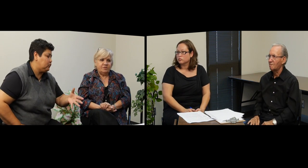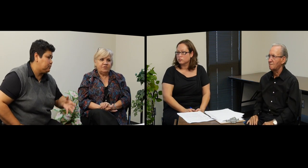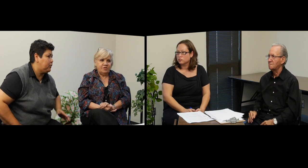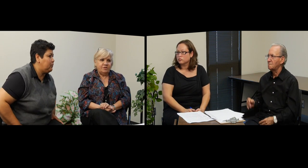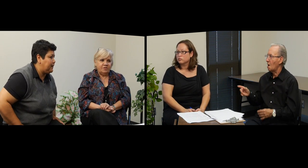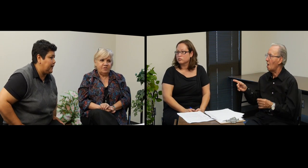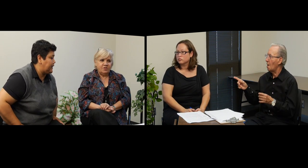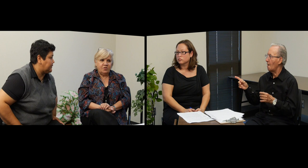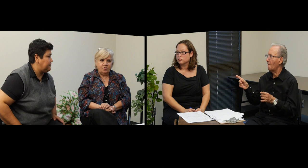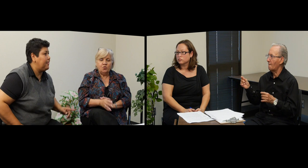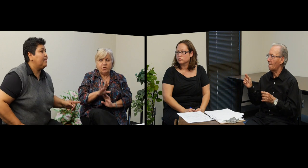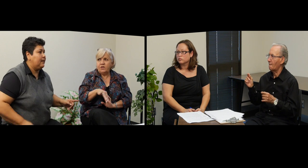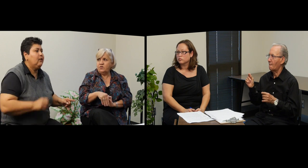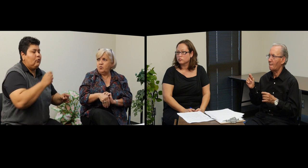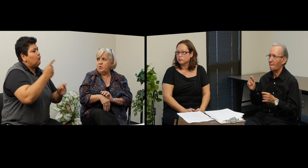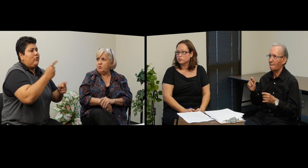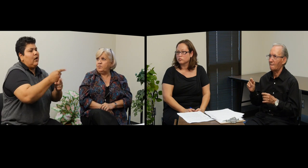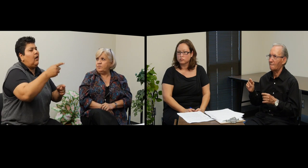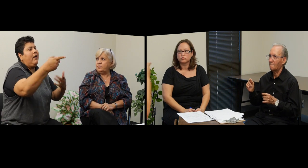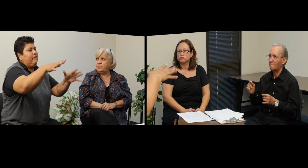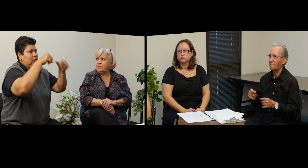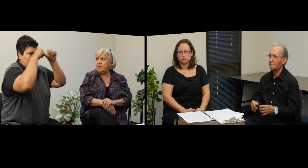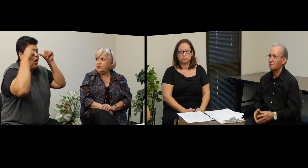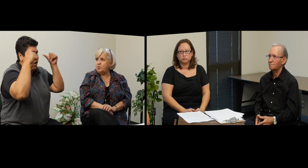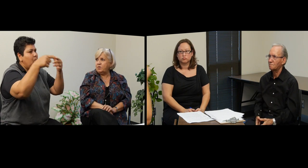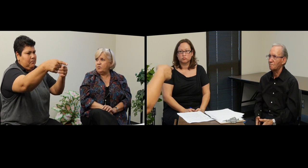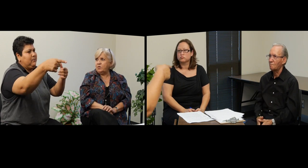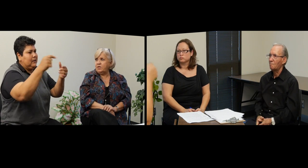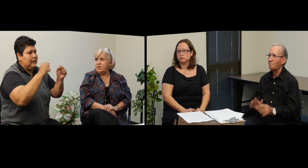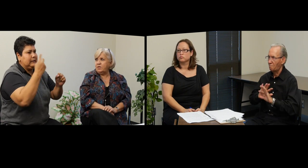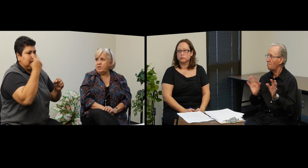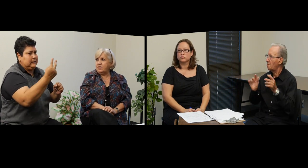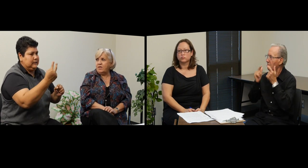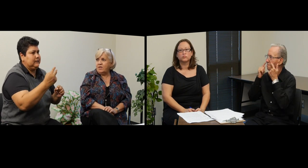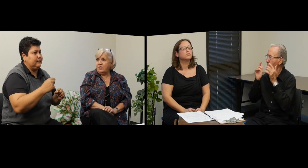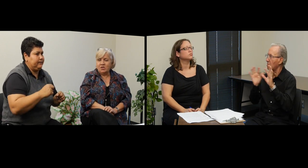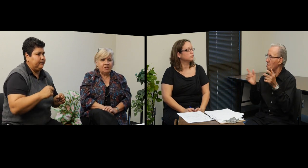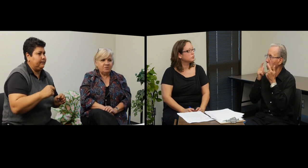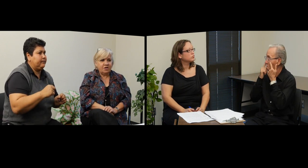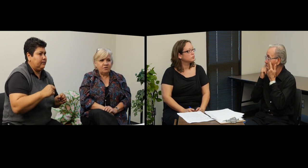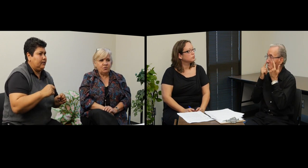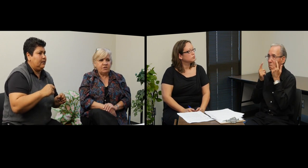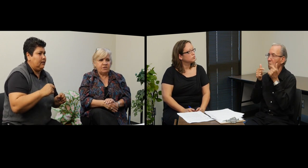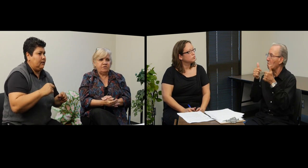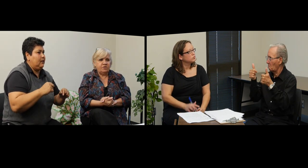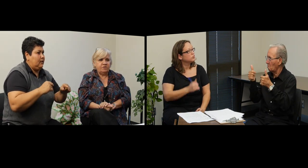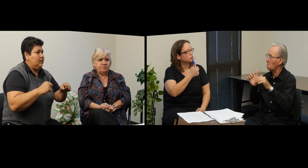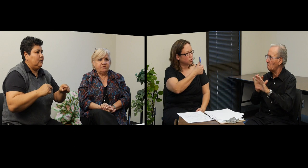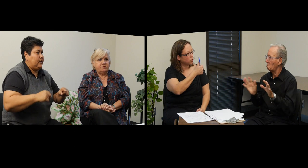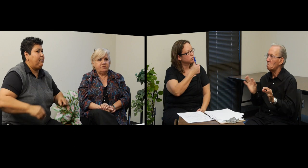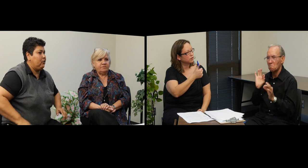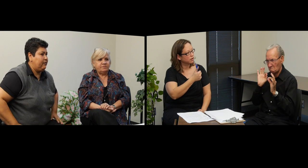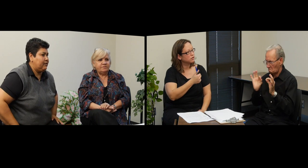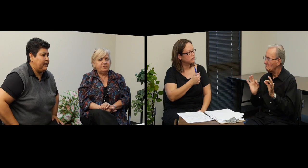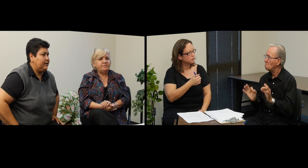entonces puedo manejar. Sí. ya él se operó. Ya él se operó y, y quiere sacar su licencia. Sí, ya puedo ver bien.